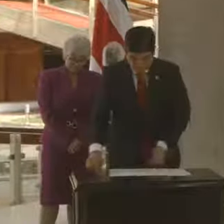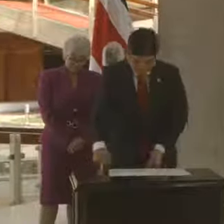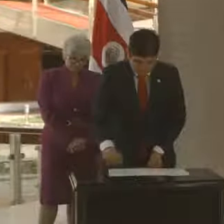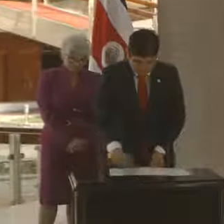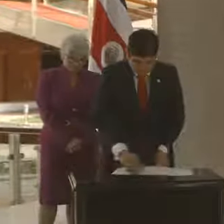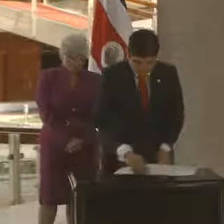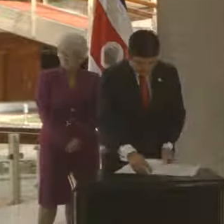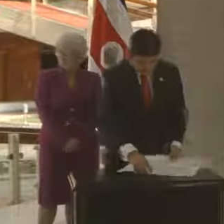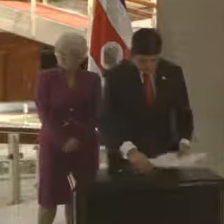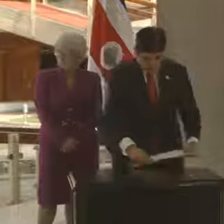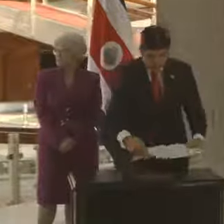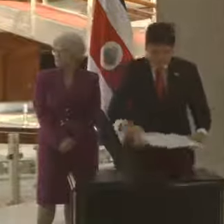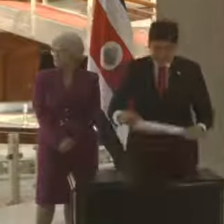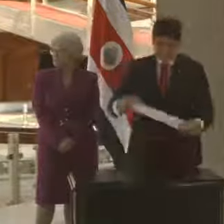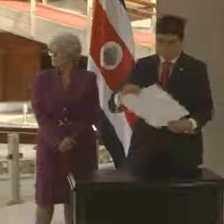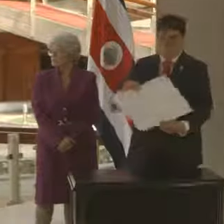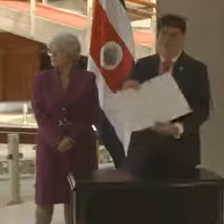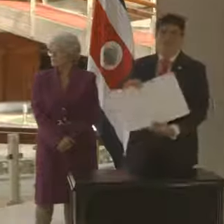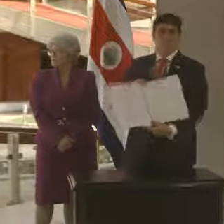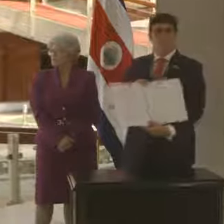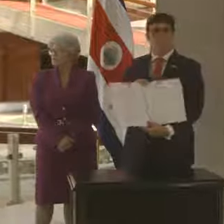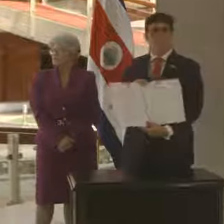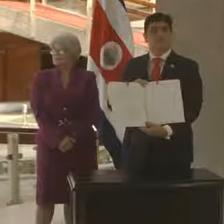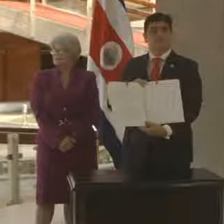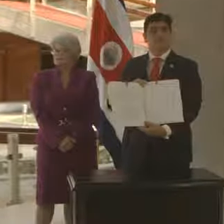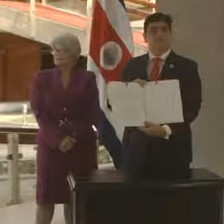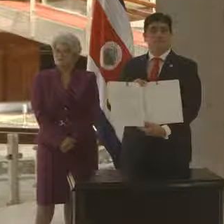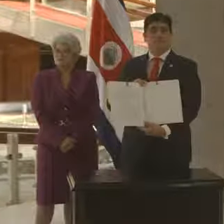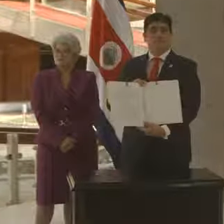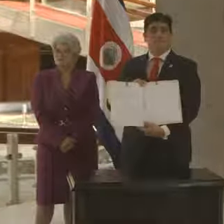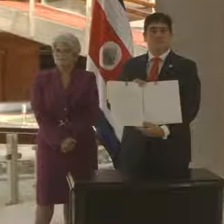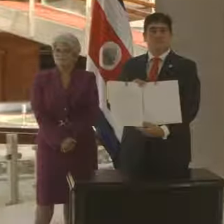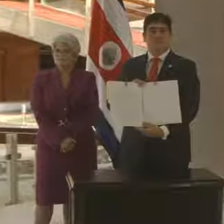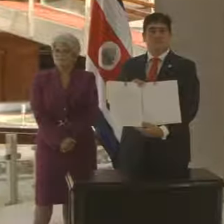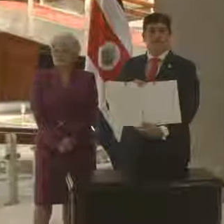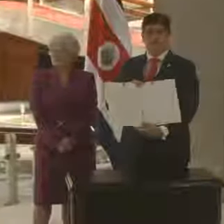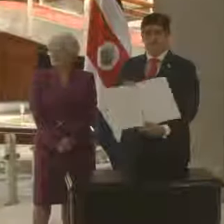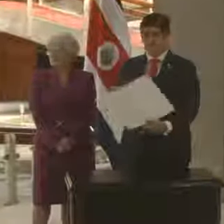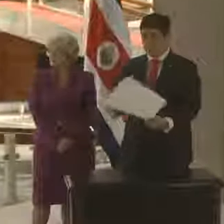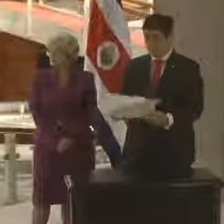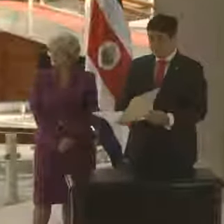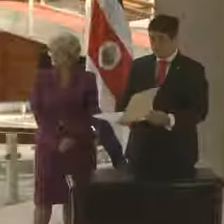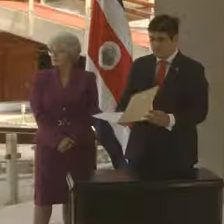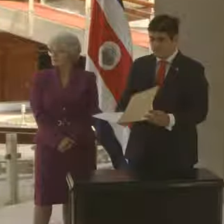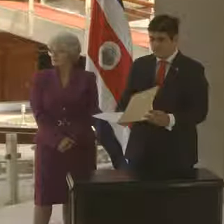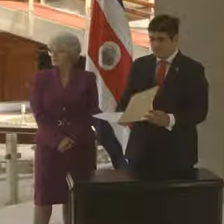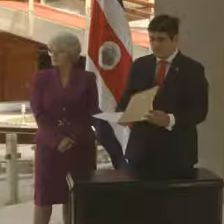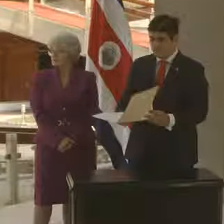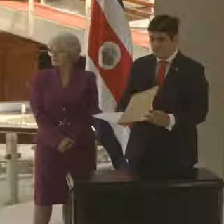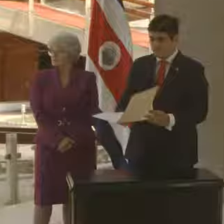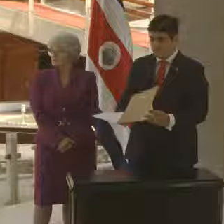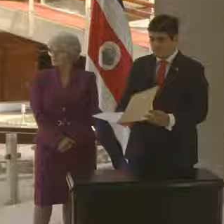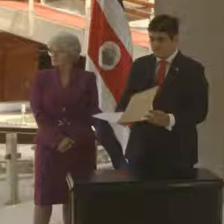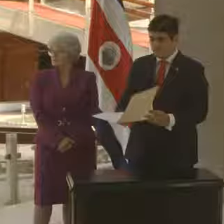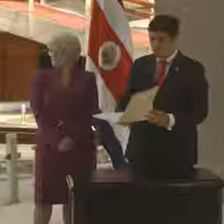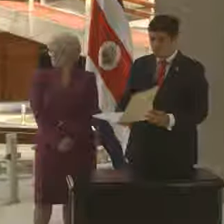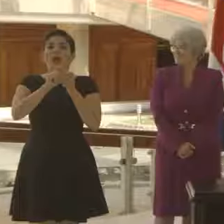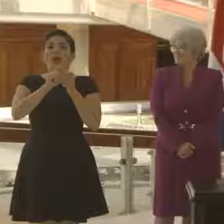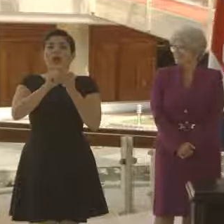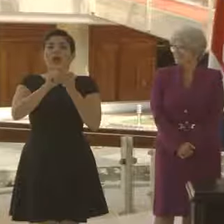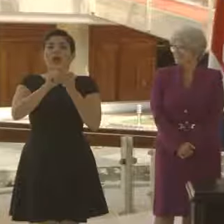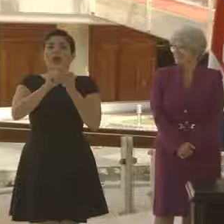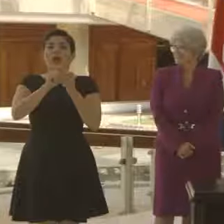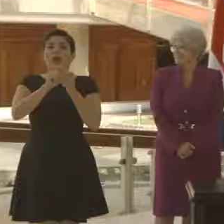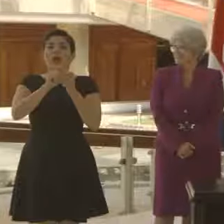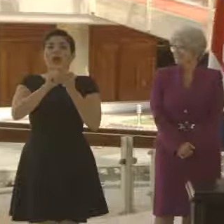Todas estas directrices están siendo precisadas en un comunicado de prensa. Si hay algo que precisar, la señora ministra nos